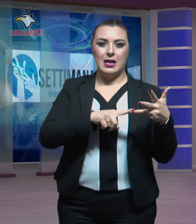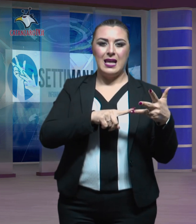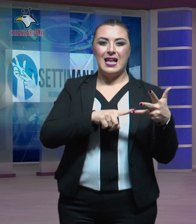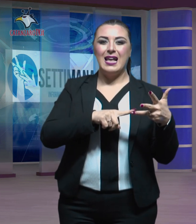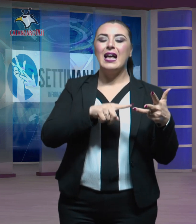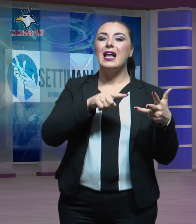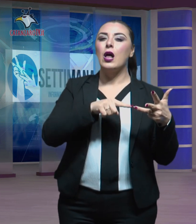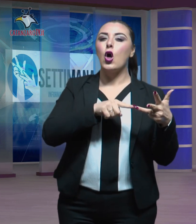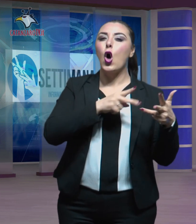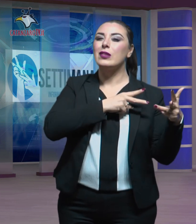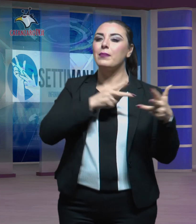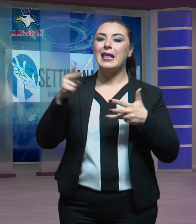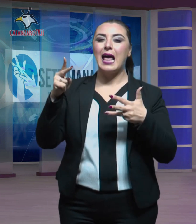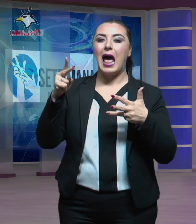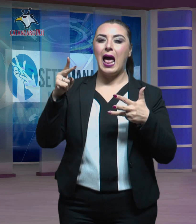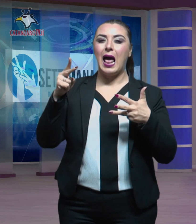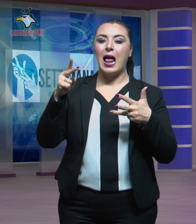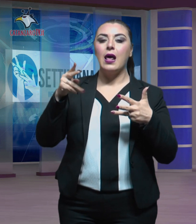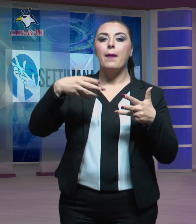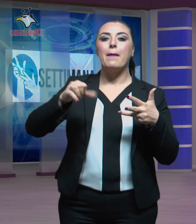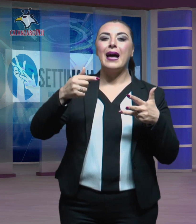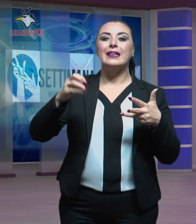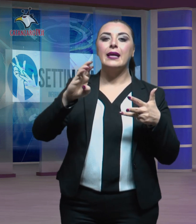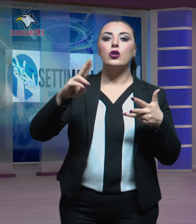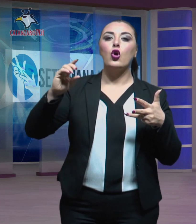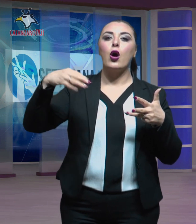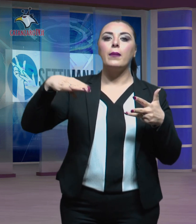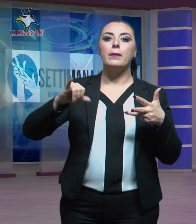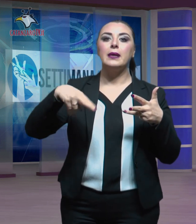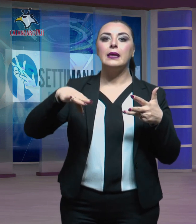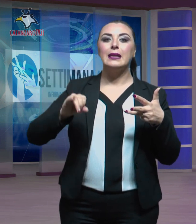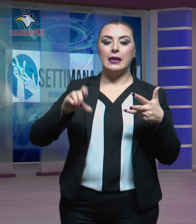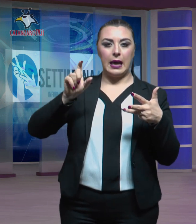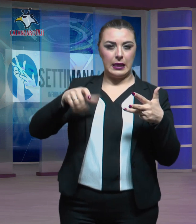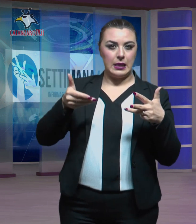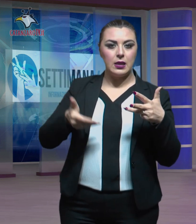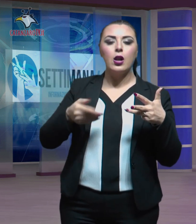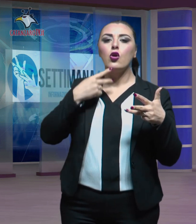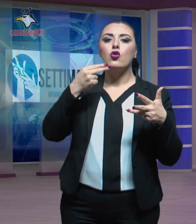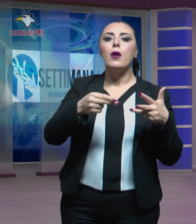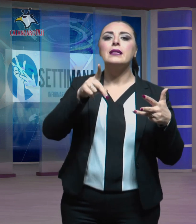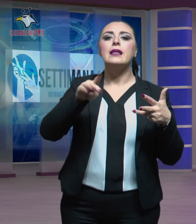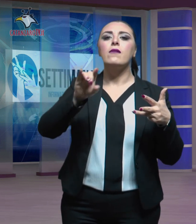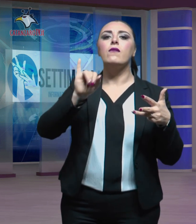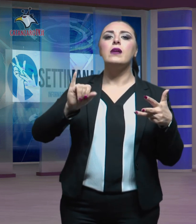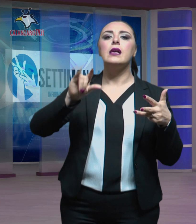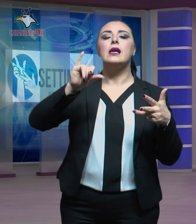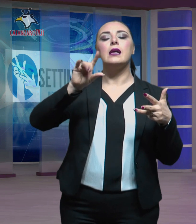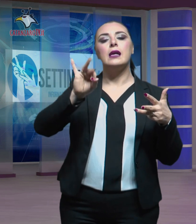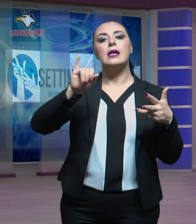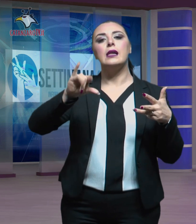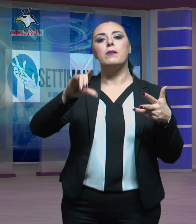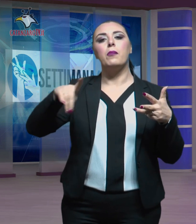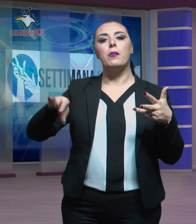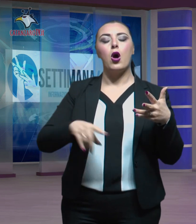'azienda ospedaliera Mater Domini di Catanzaro De Filippo, all'Azienda